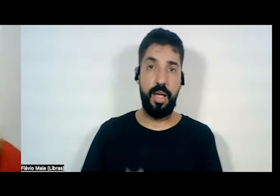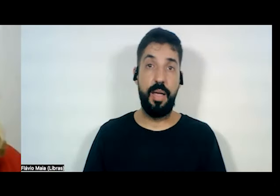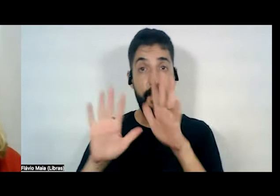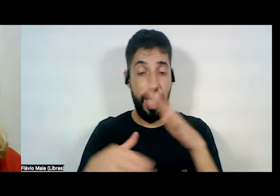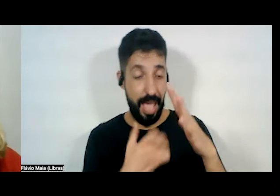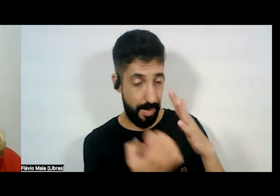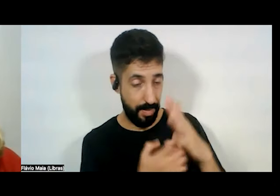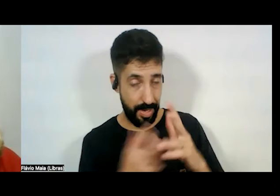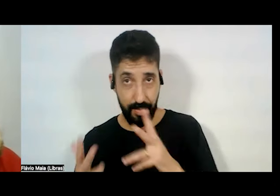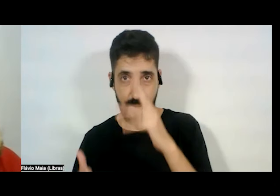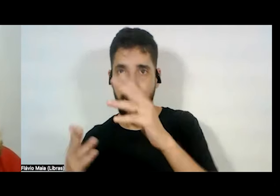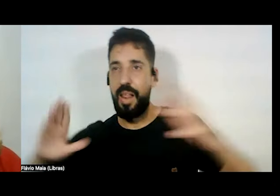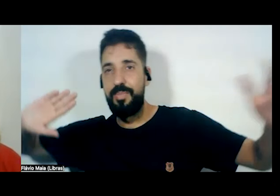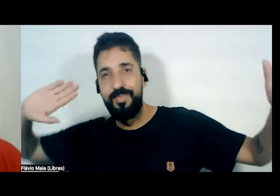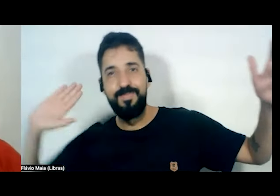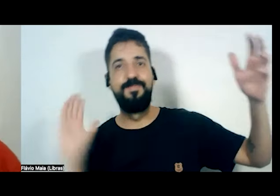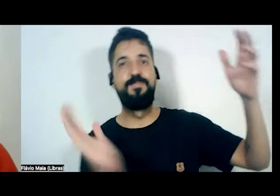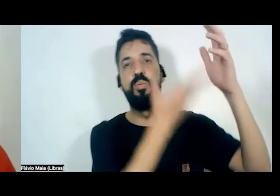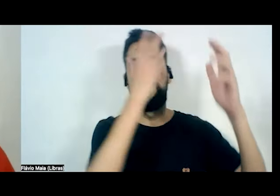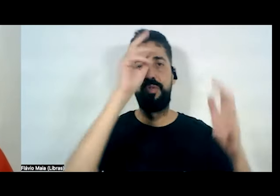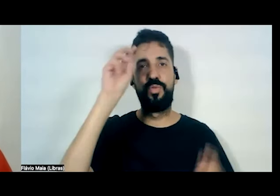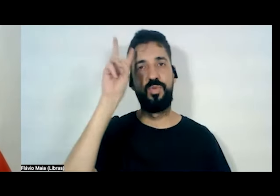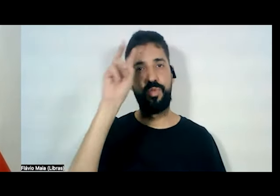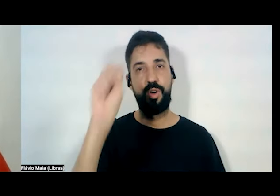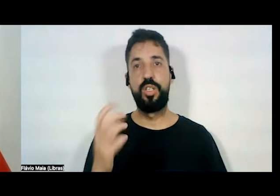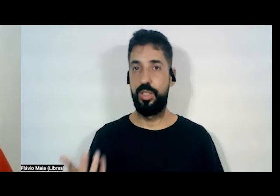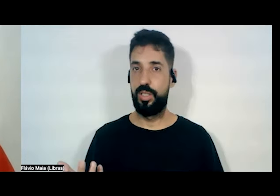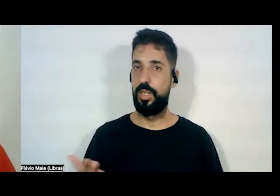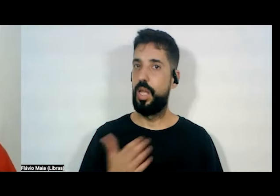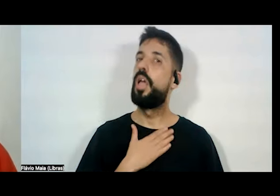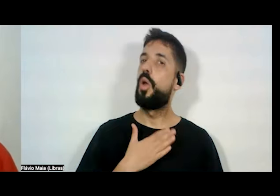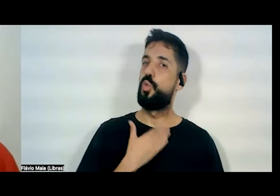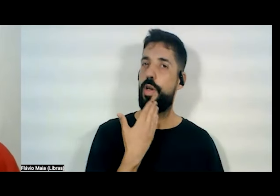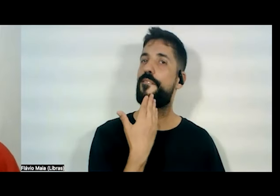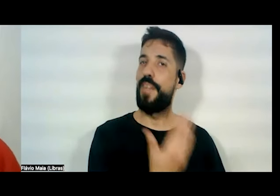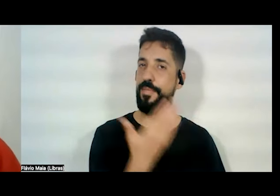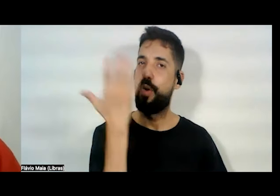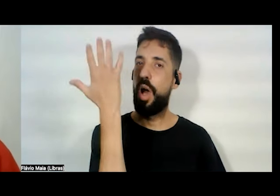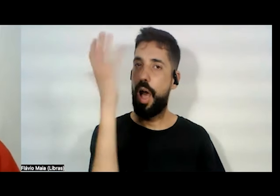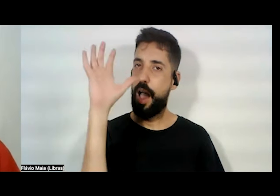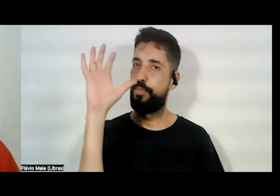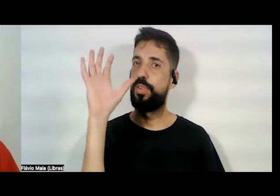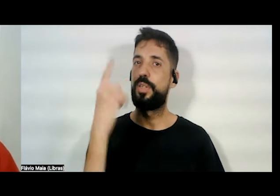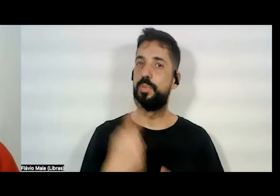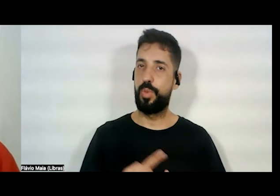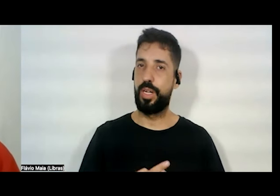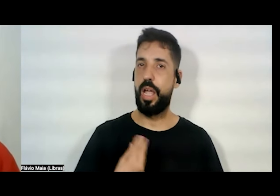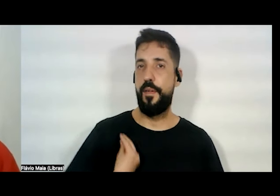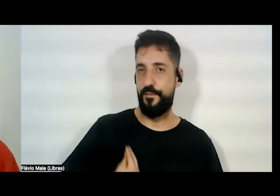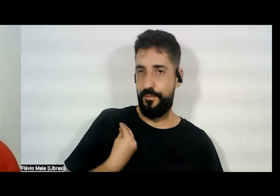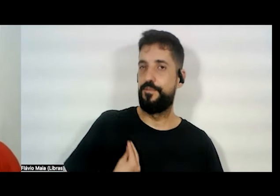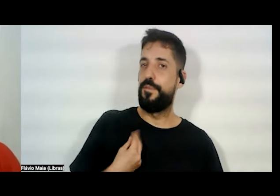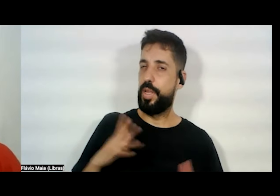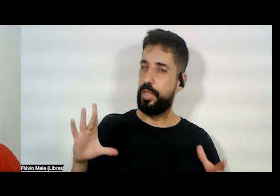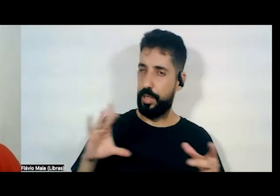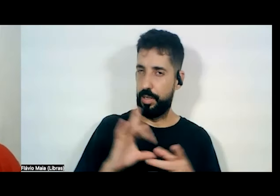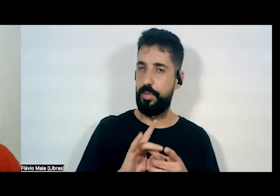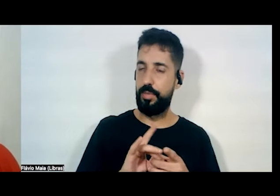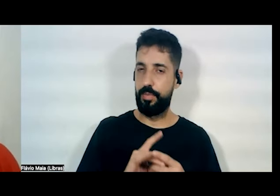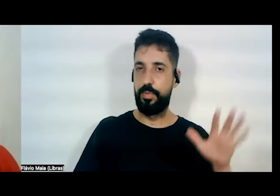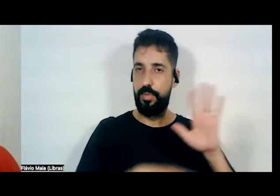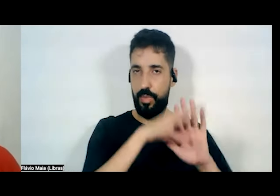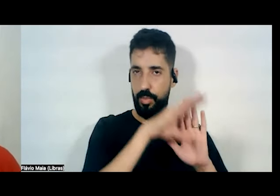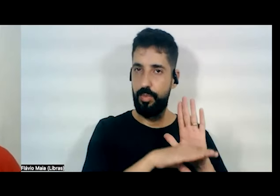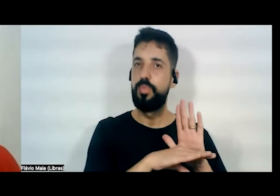ela decepa as árvores. E eu sou pelas árvores, porque eu sou pela vida. No nosso programa tem a natureza, qualidade de vida,